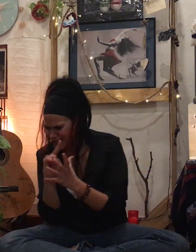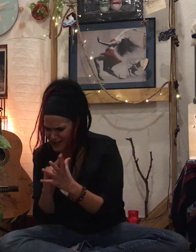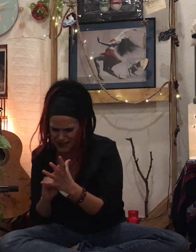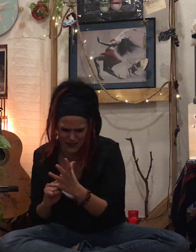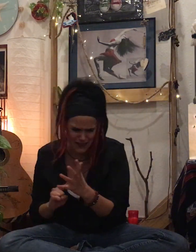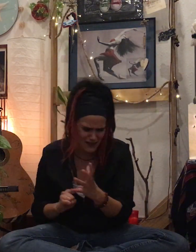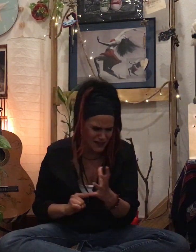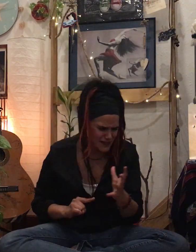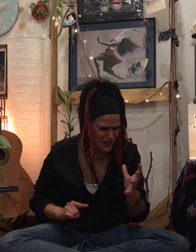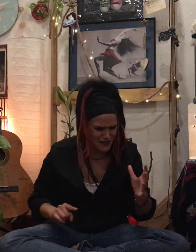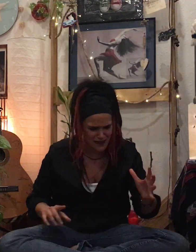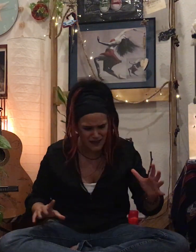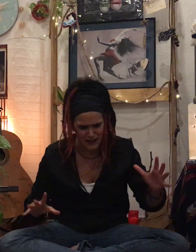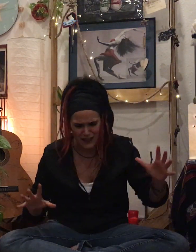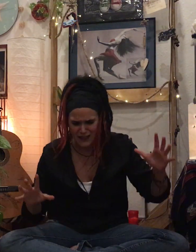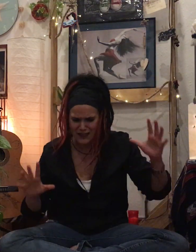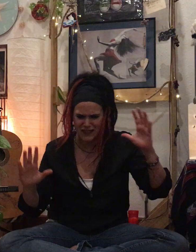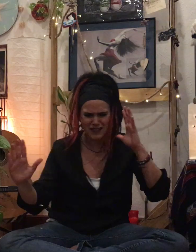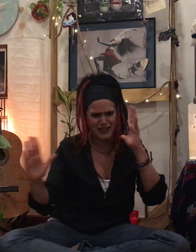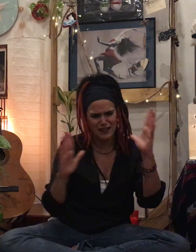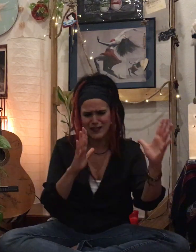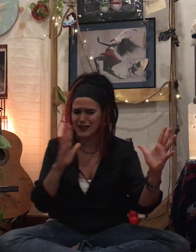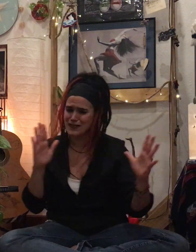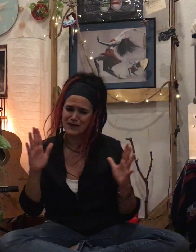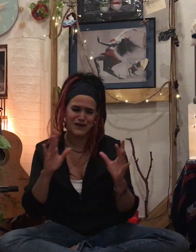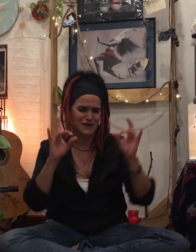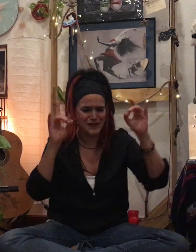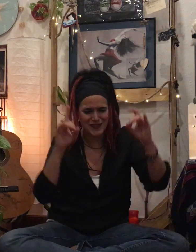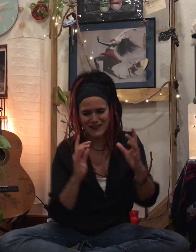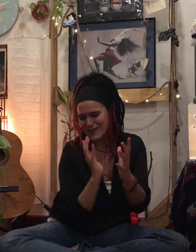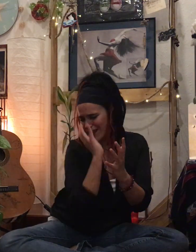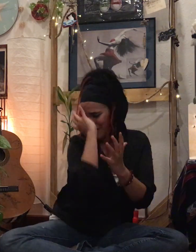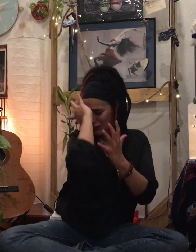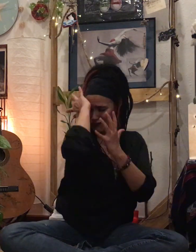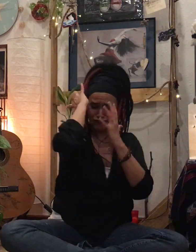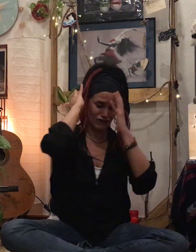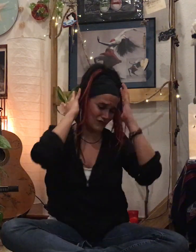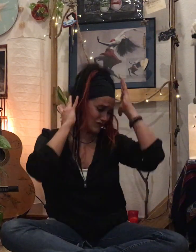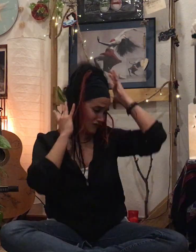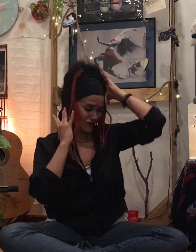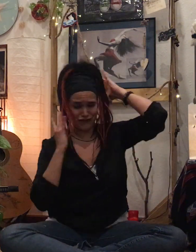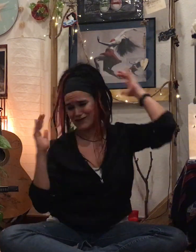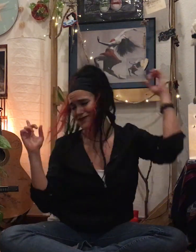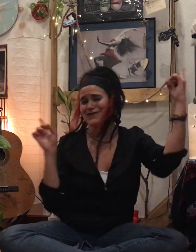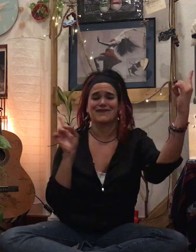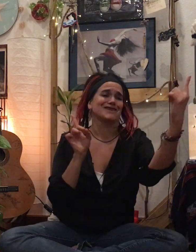Y el tiempo se peina con gesto de amante